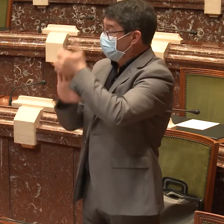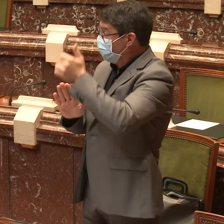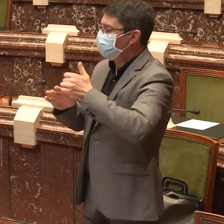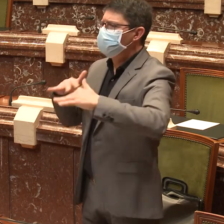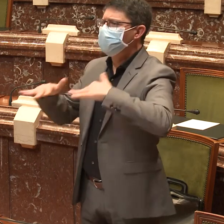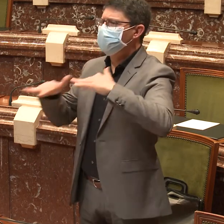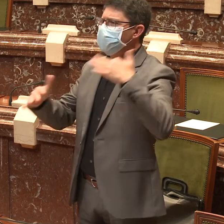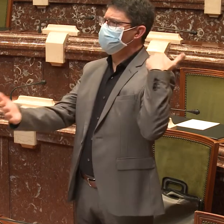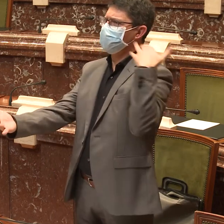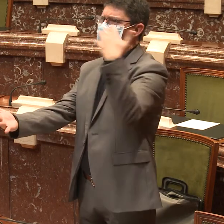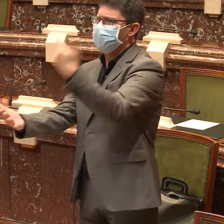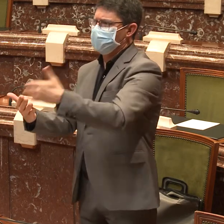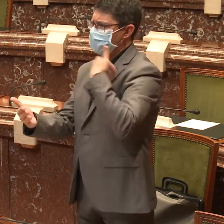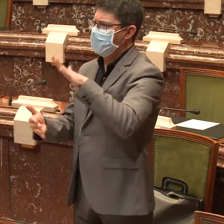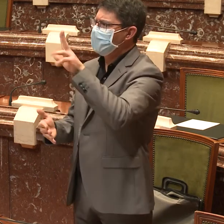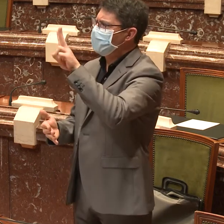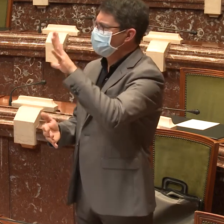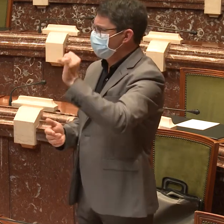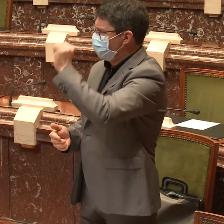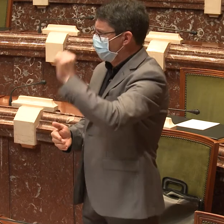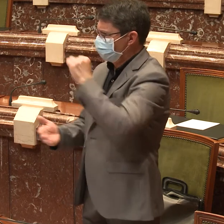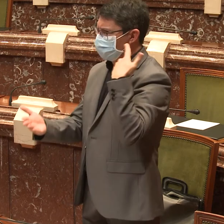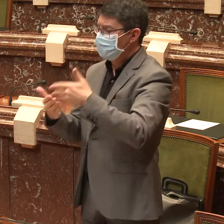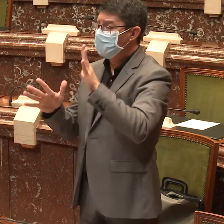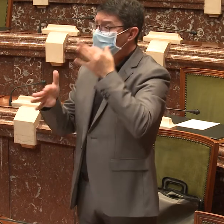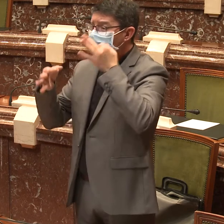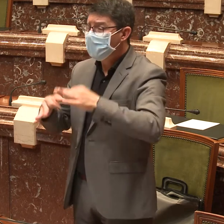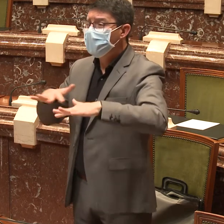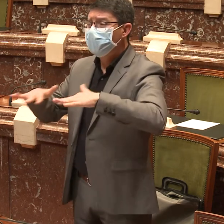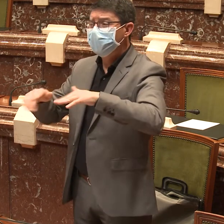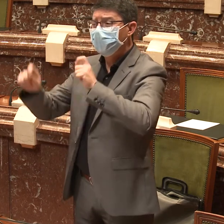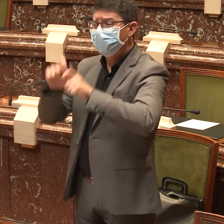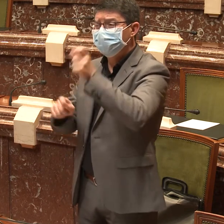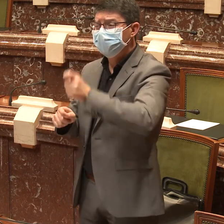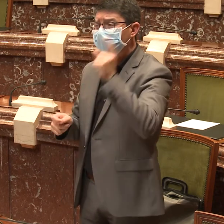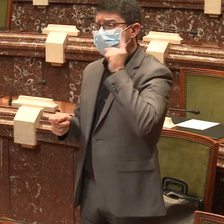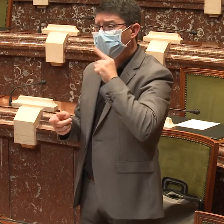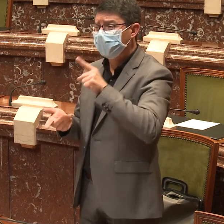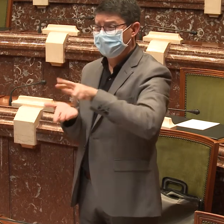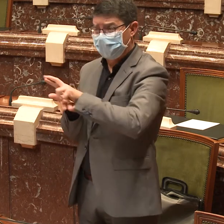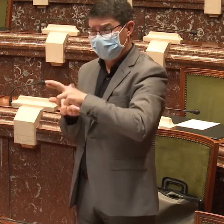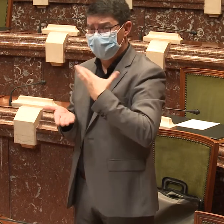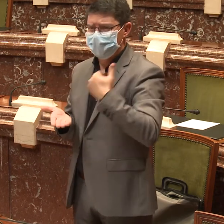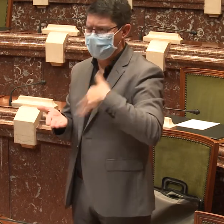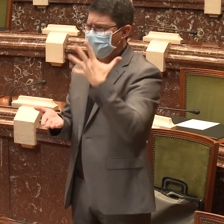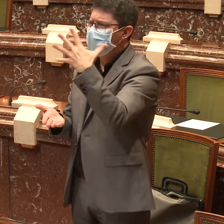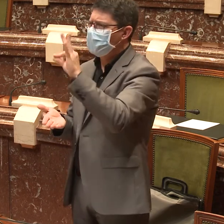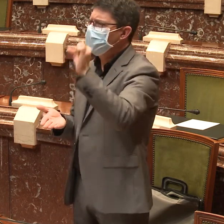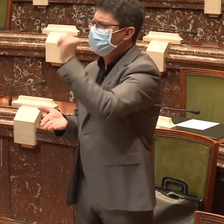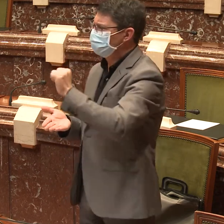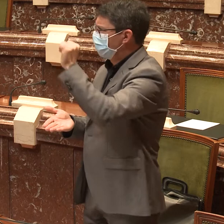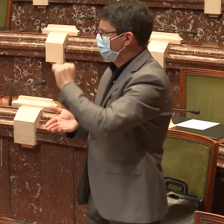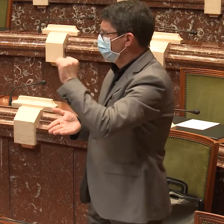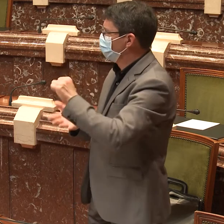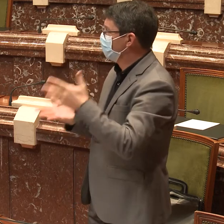Mi organización, la FESORMU, existe desde hace 25 años en la región, pero nuestro movimiento asociativo se remonta